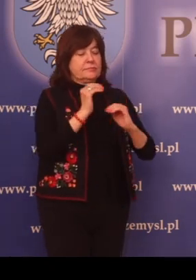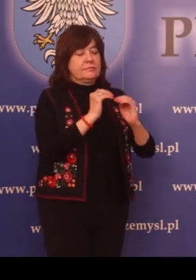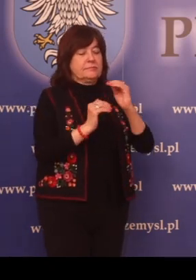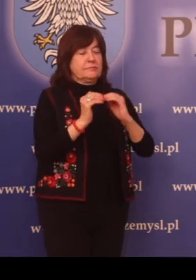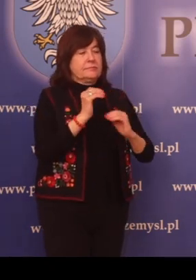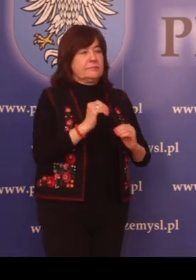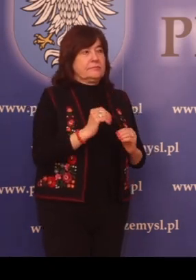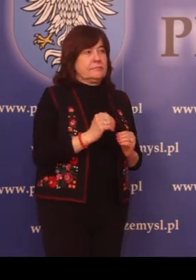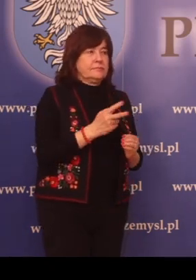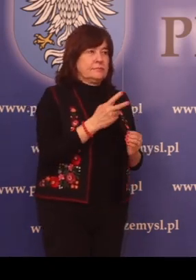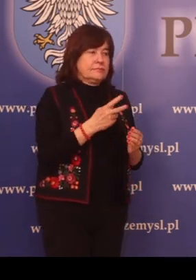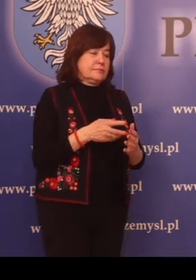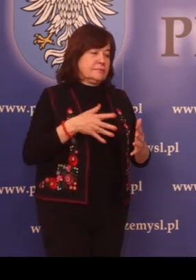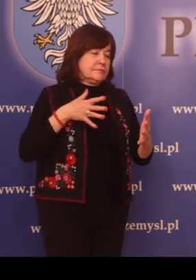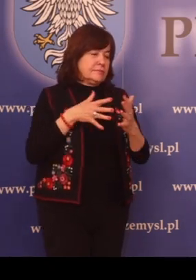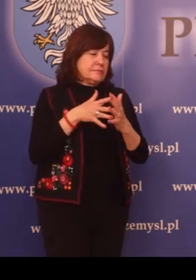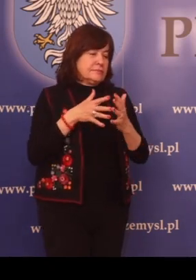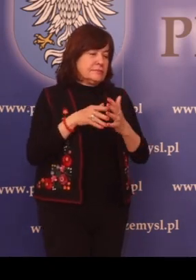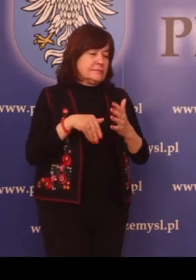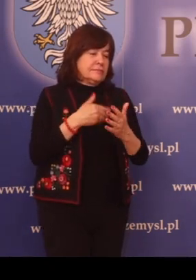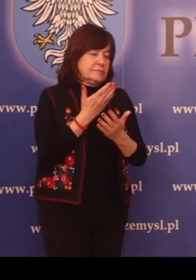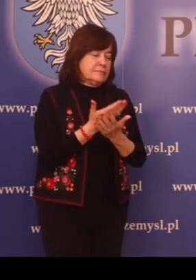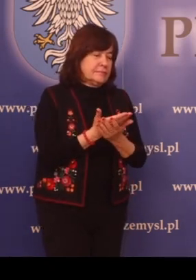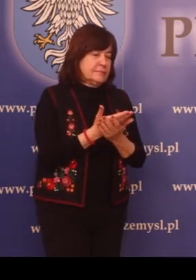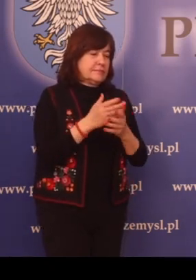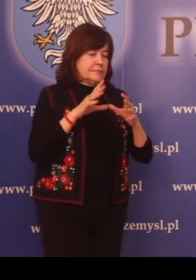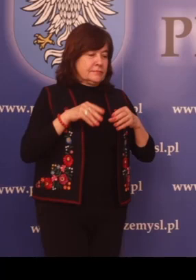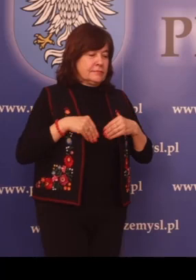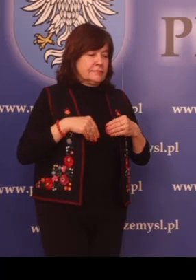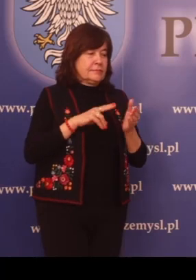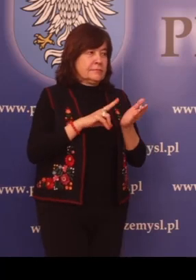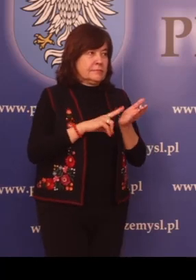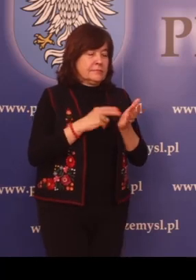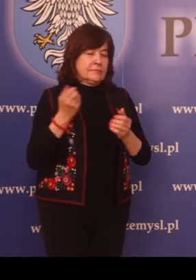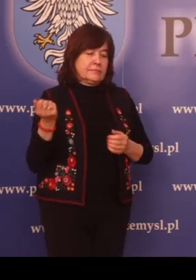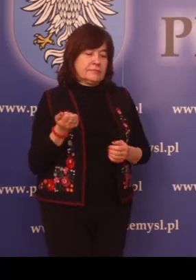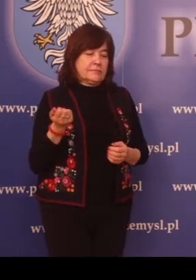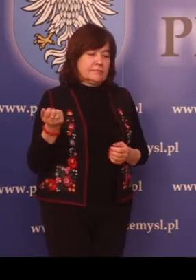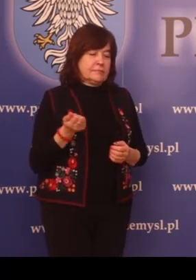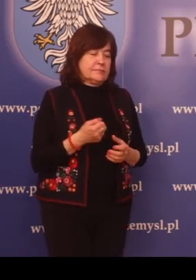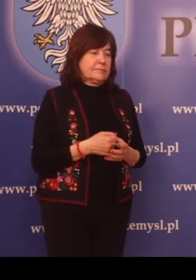Rozpatrywanie wniosku o pozwolenie na użytkowanie.